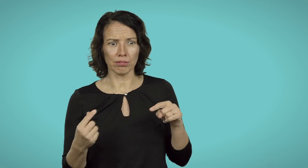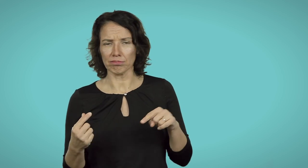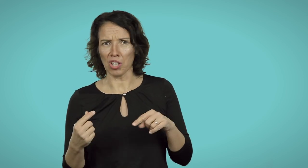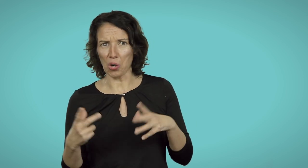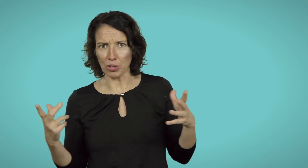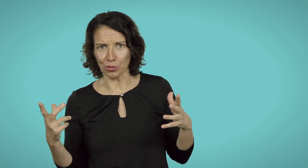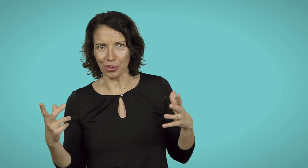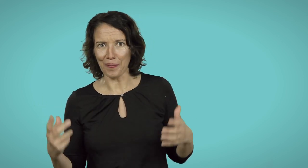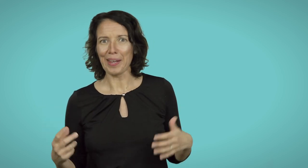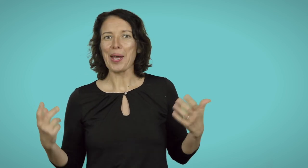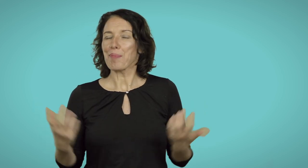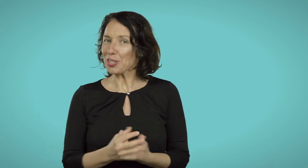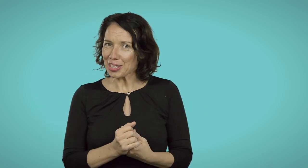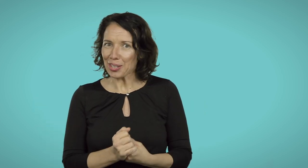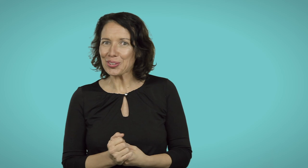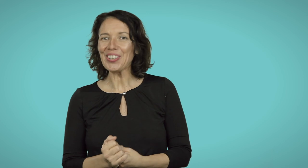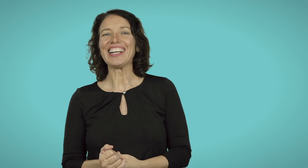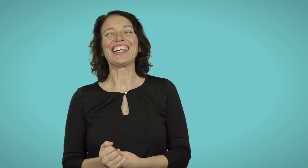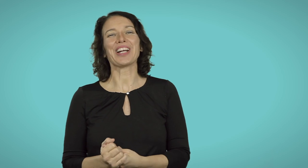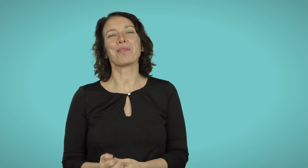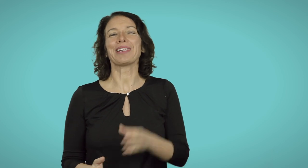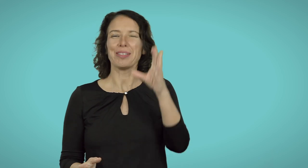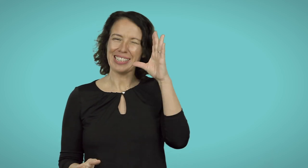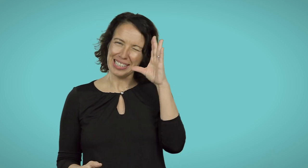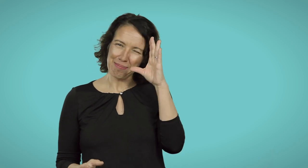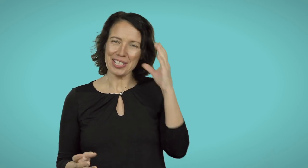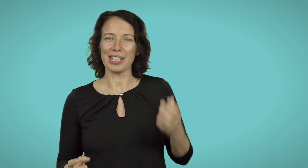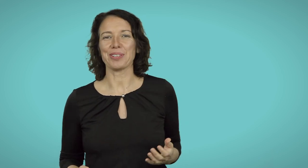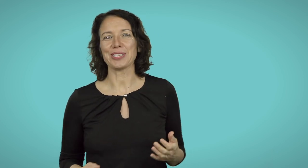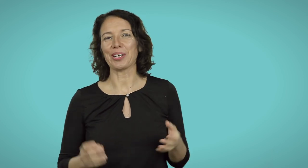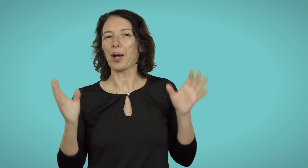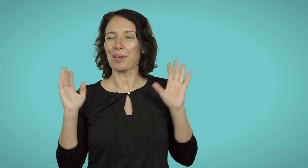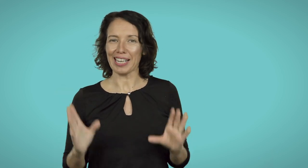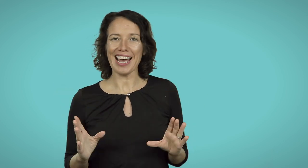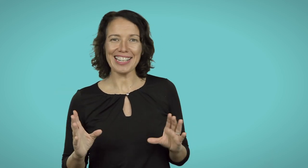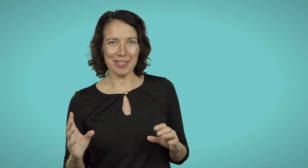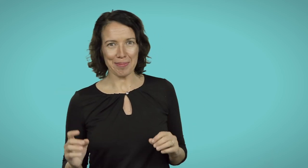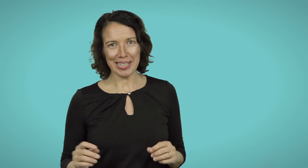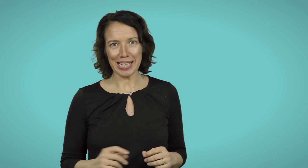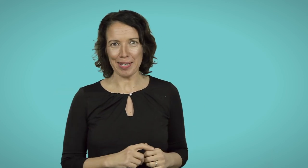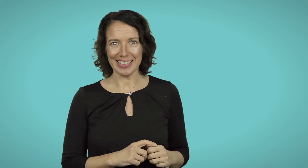o qua sotto. Per oggi ti saluto e ora è momento di mettere in immagine la tua storia per creare la visibilità che meriti.